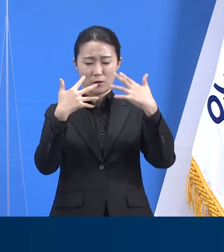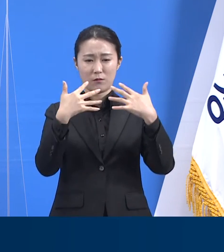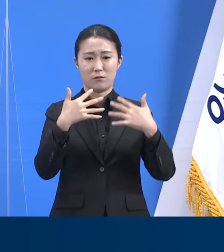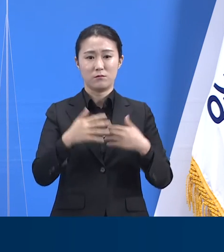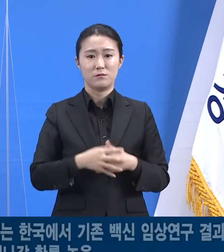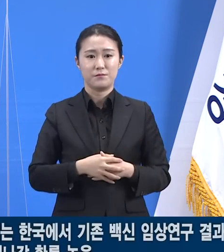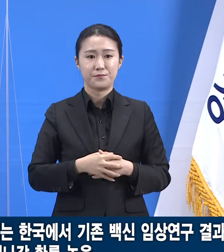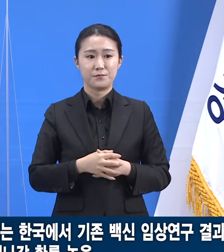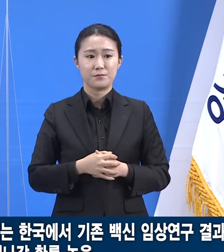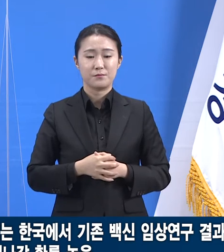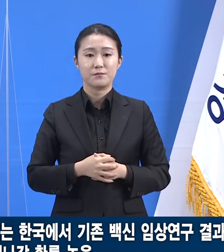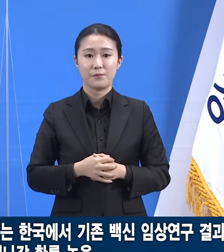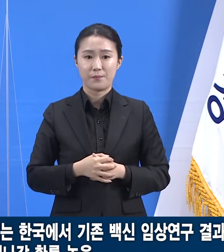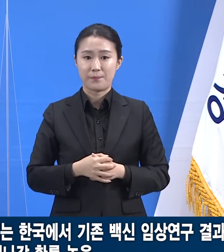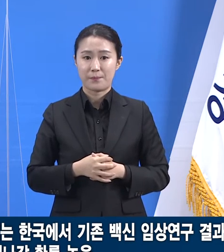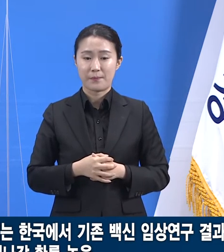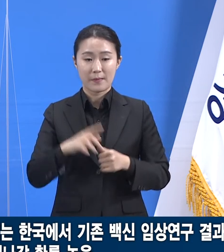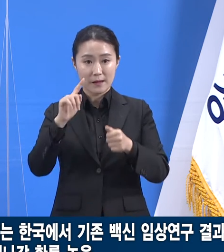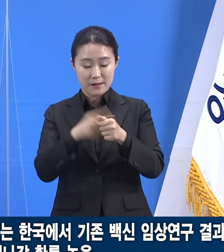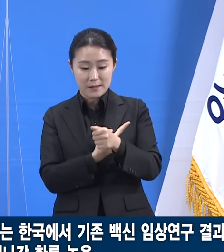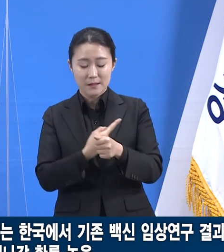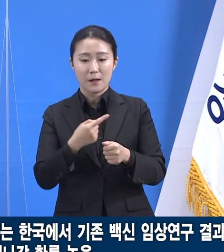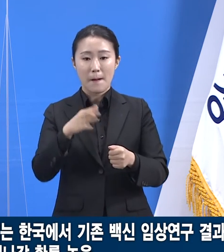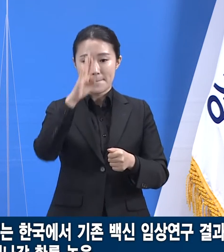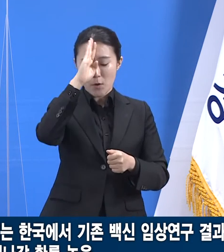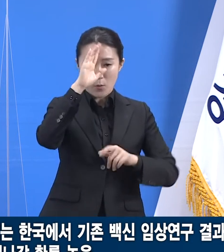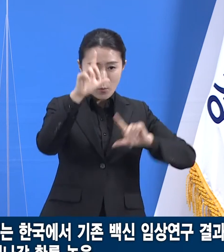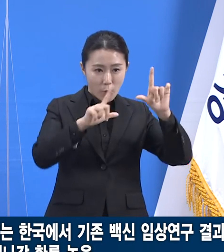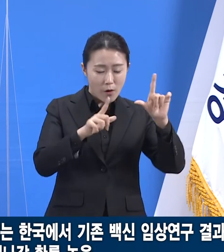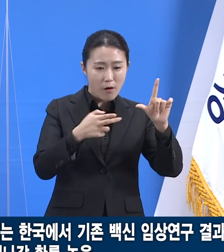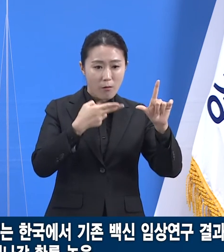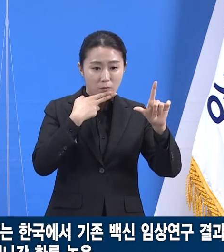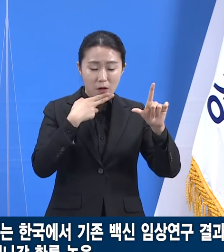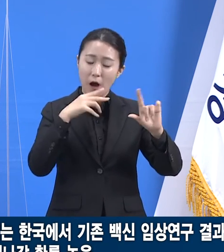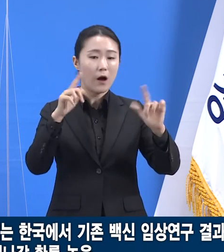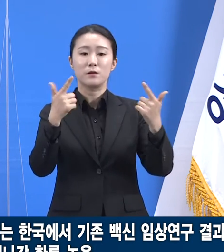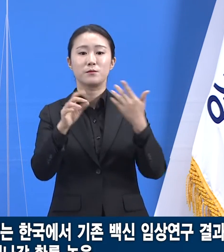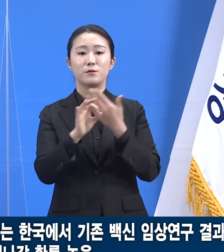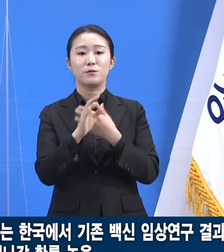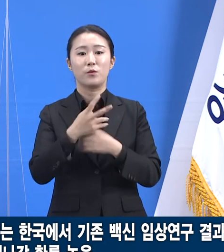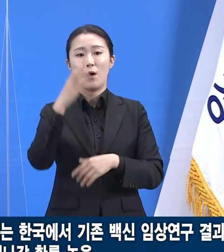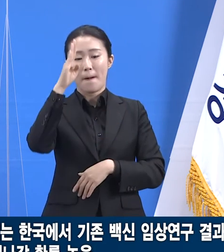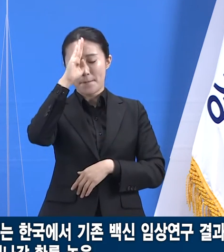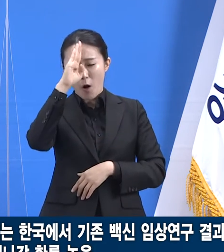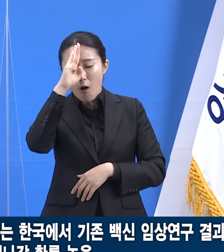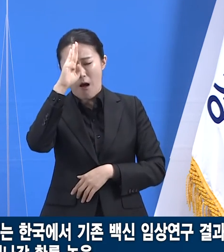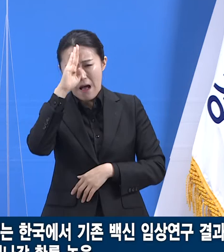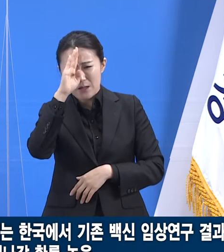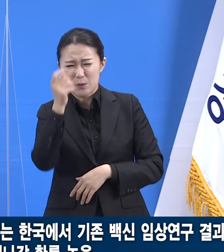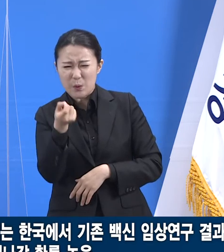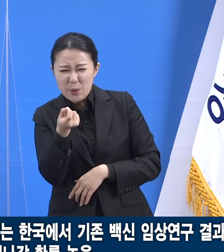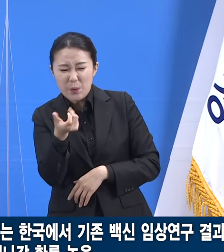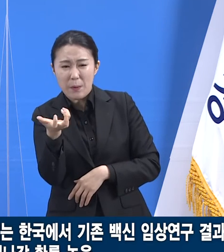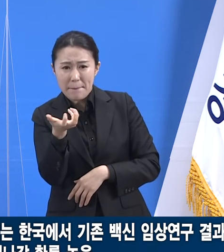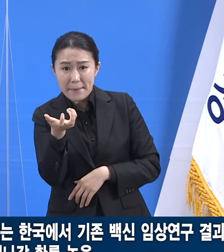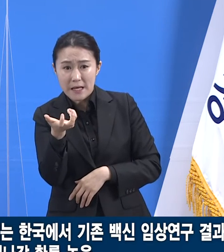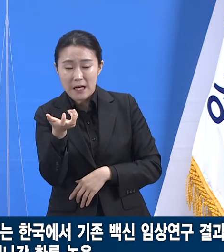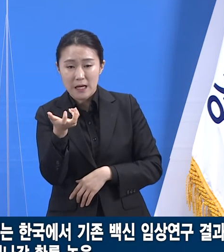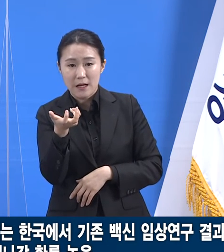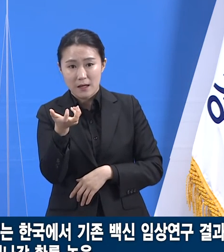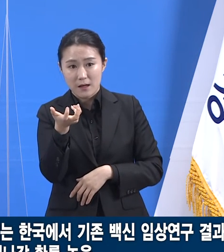적극적인 방역 정책 아래 증상이 없거나 매우 격리한 사람까지 감염자를 찾아내는 한국에선